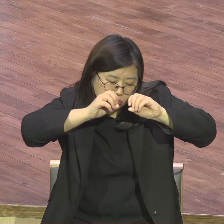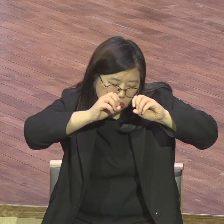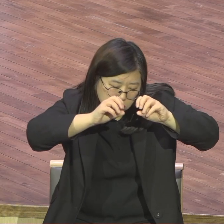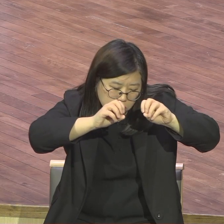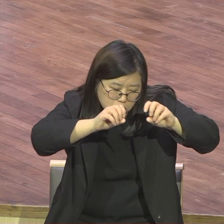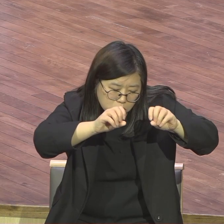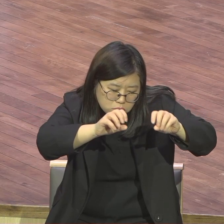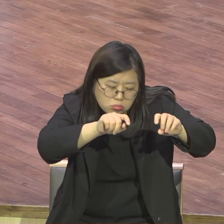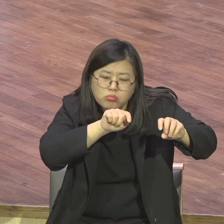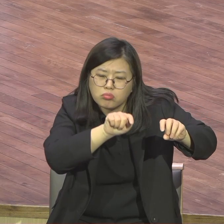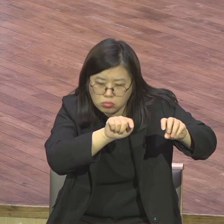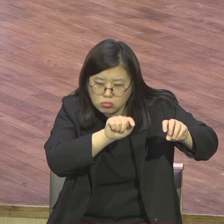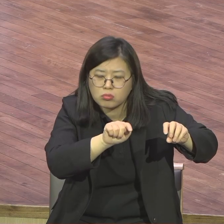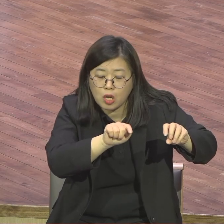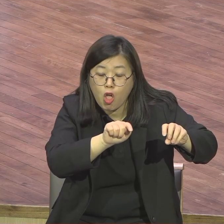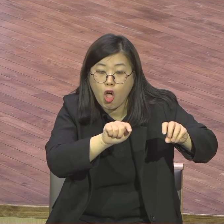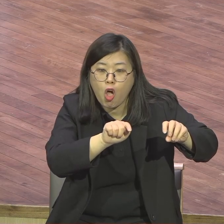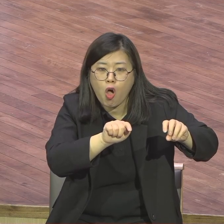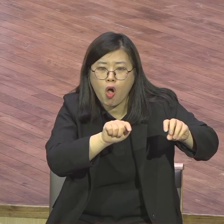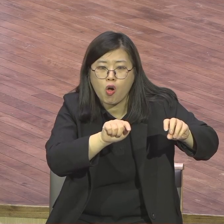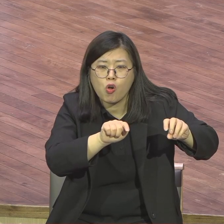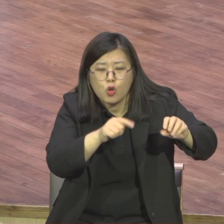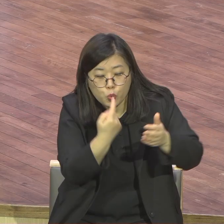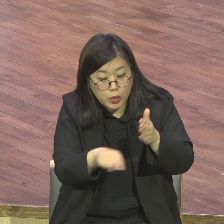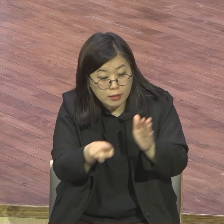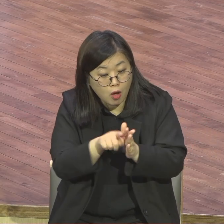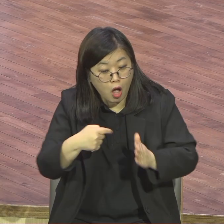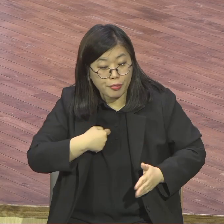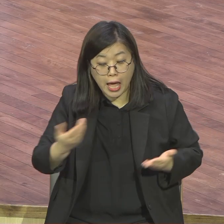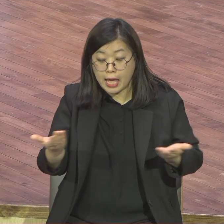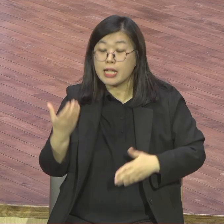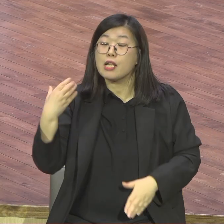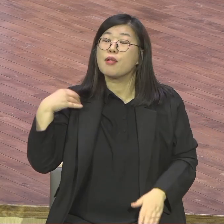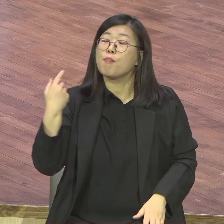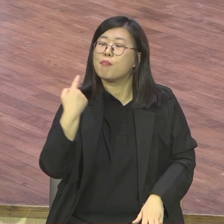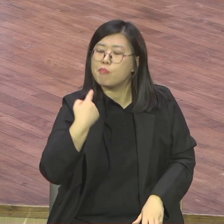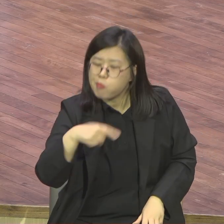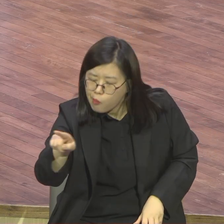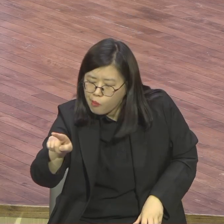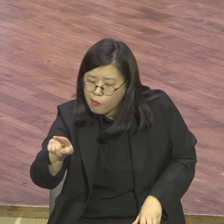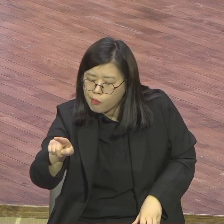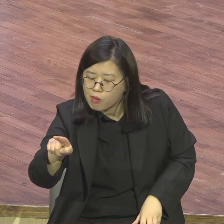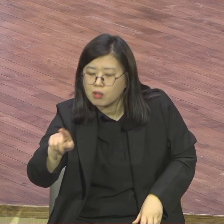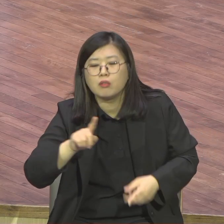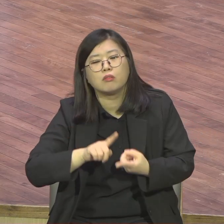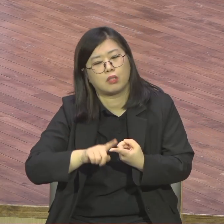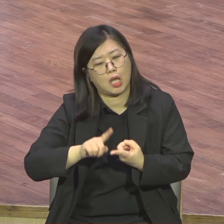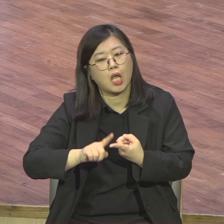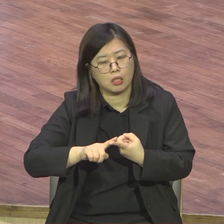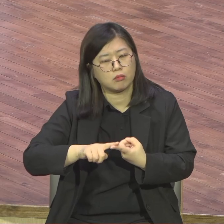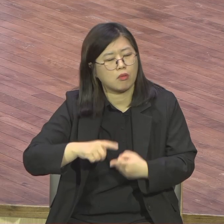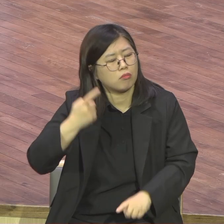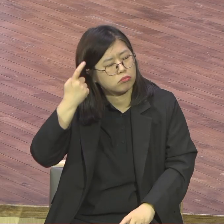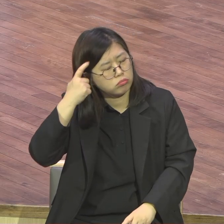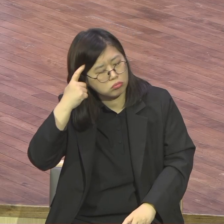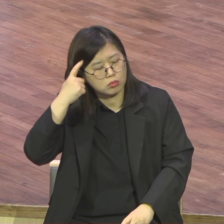위해서 내가 수임받을 것인가 하나님께서 내게 주신 미션입니다 미션